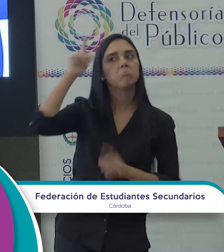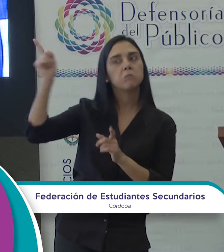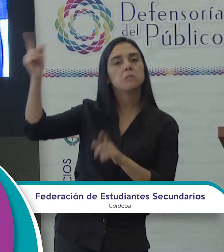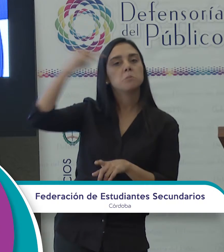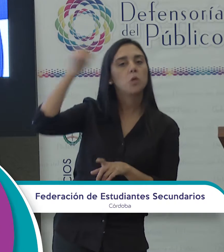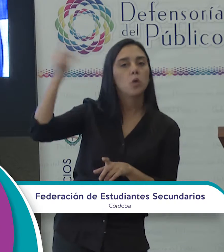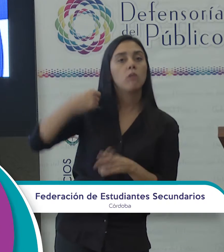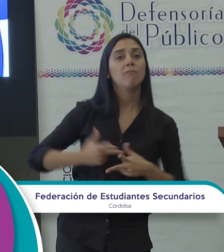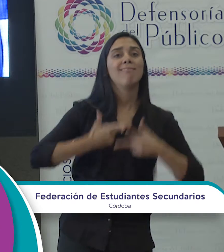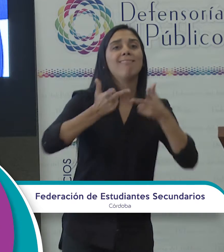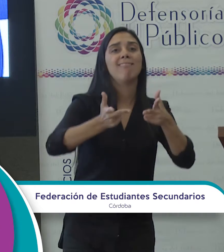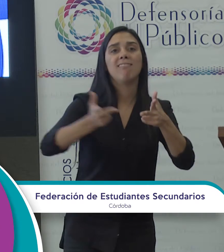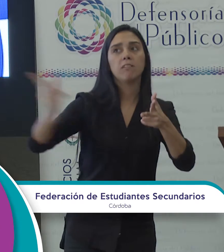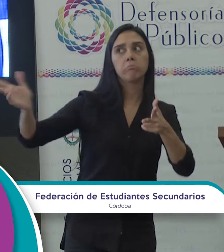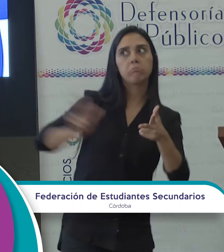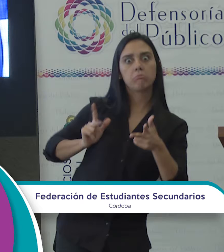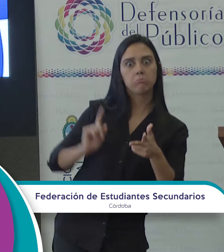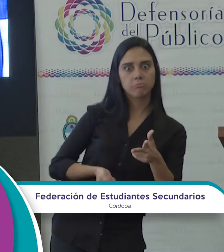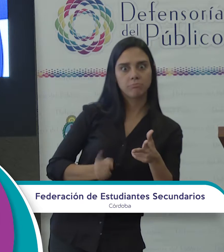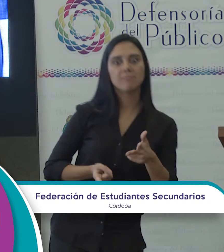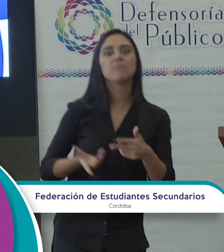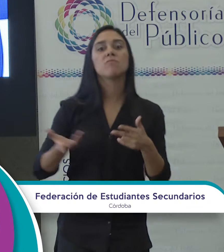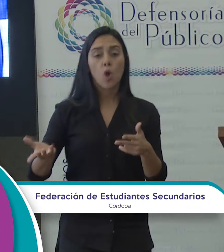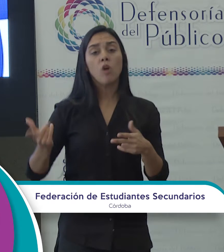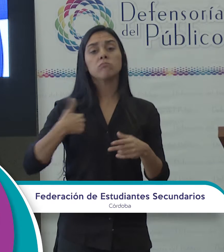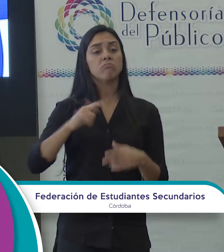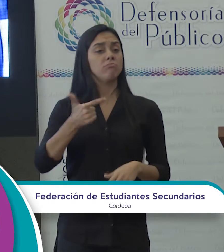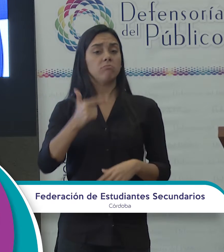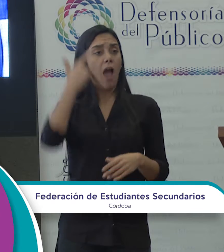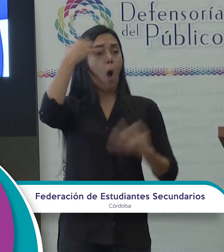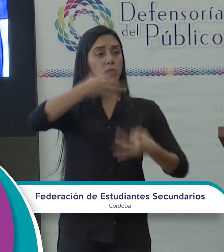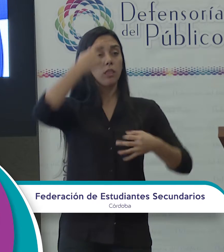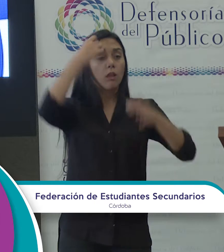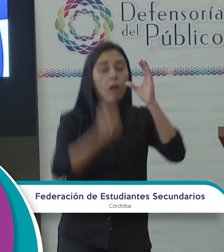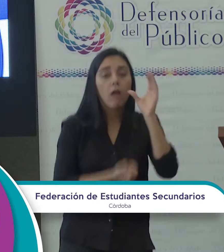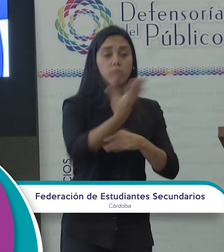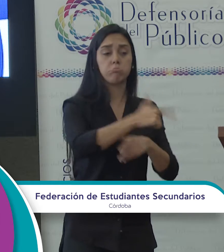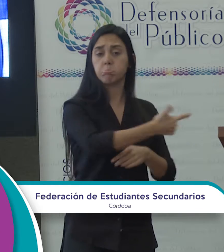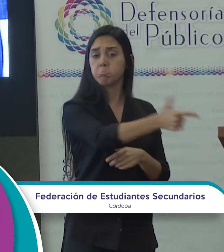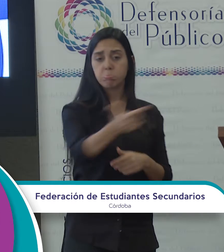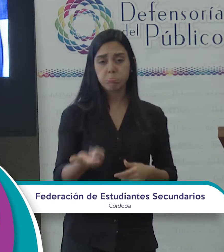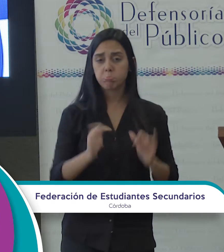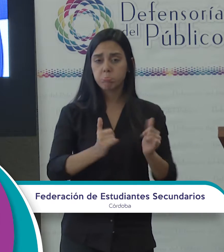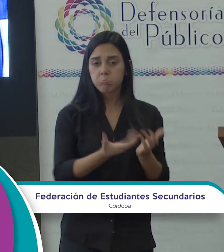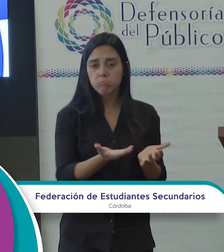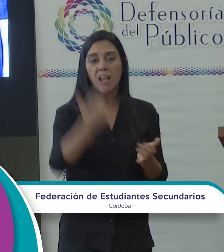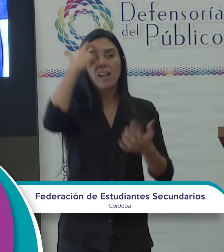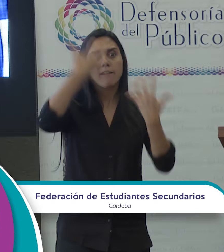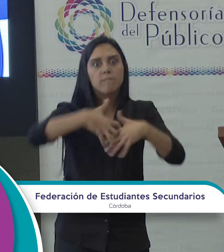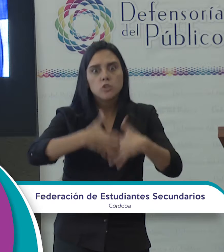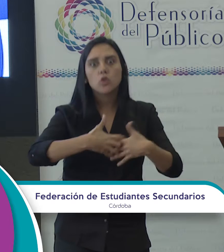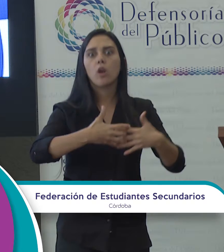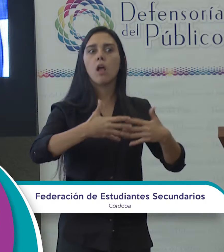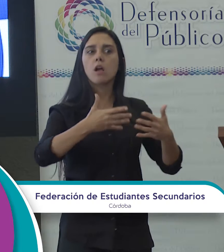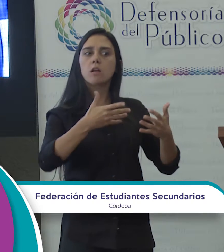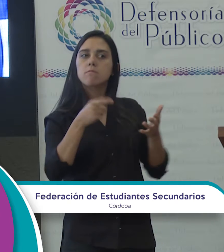pertenece. Vienen en estados interpretados, de existencia inauténtica. Una existencia que es incapaz de reflexionar, de cara a la